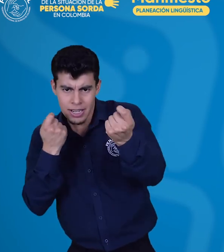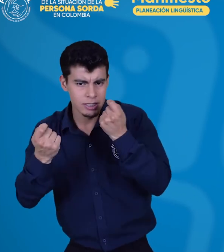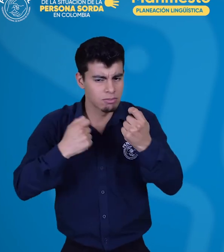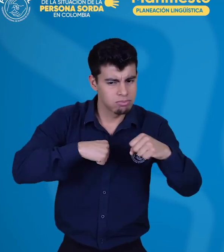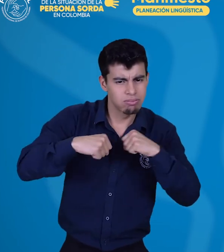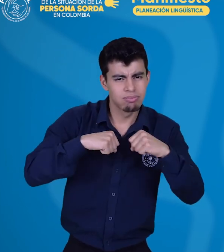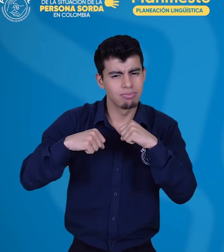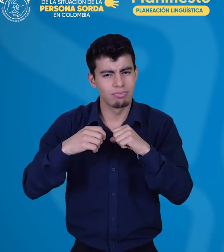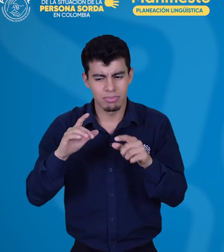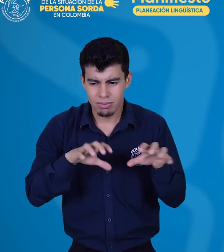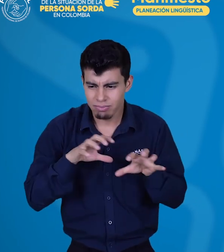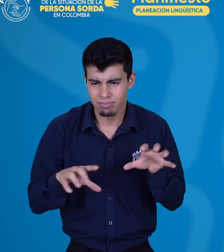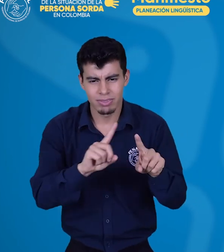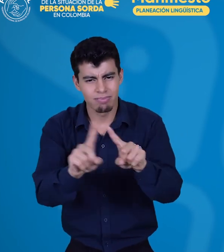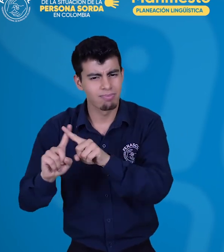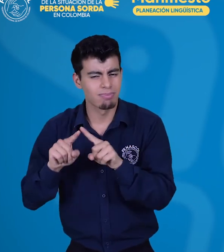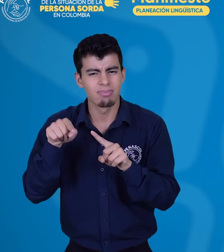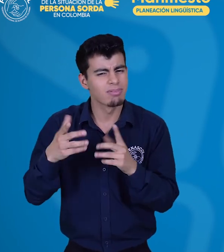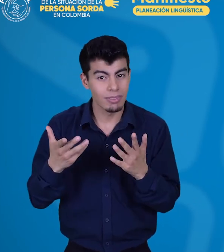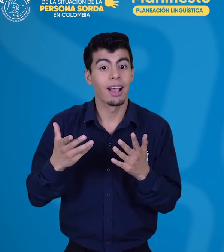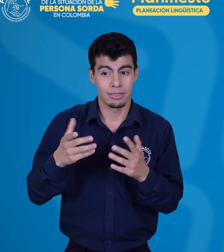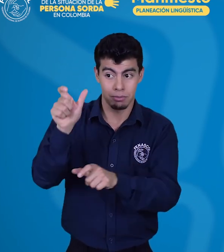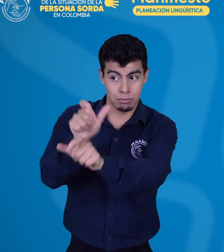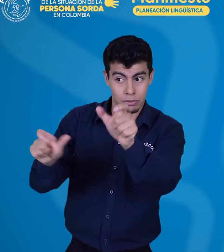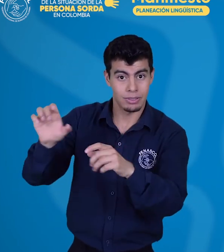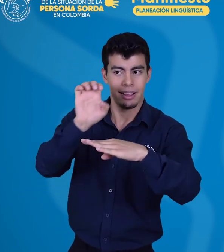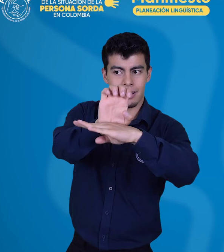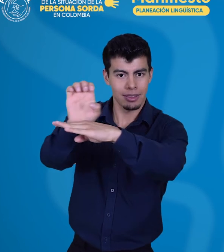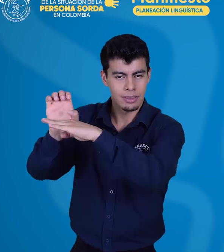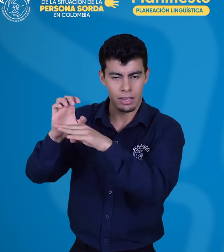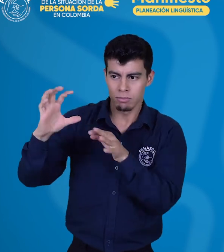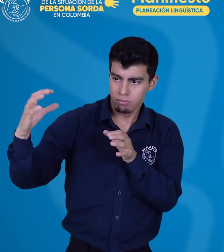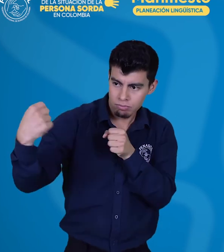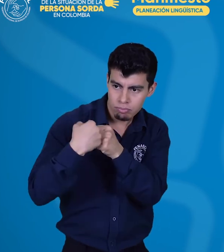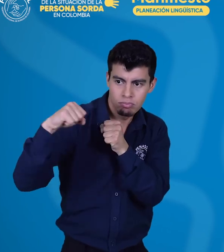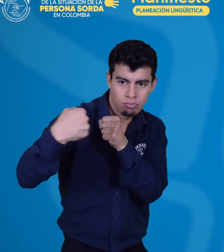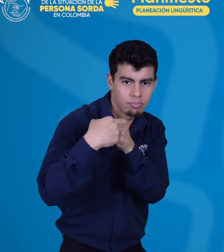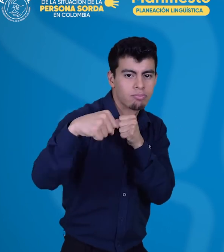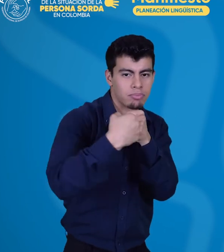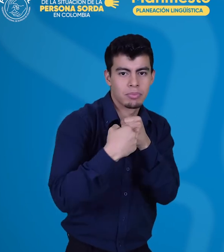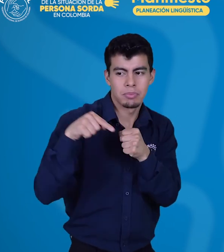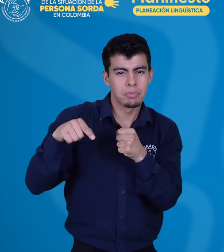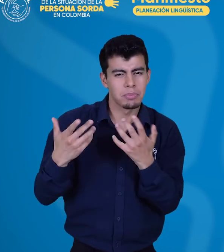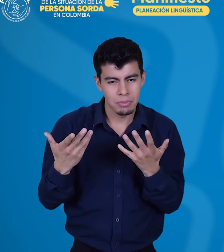intervención con aliados para la apropiación de conocimientos sobre la lengua y